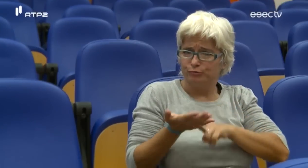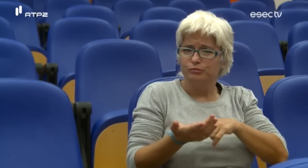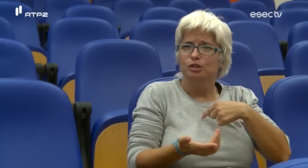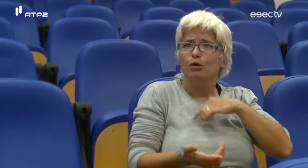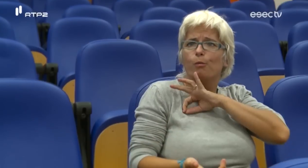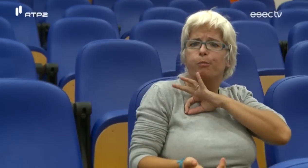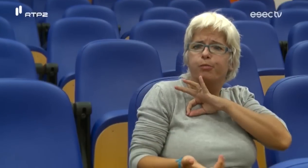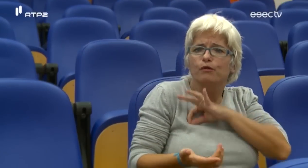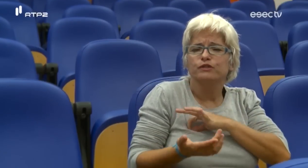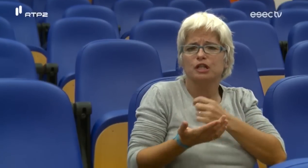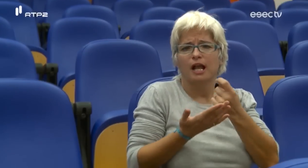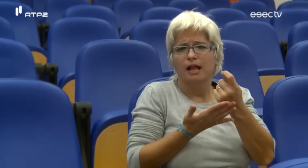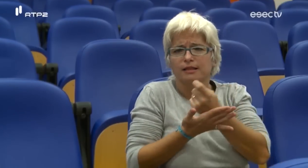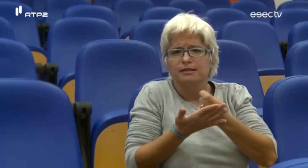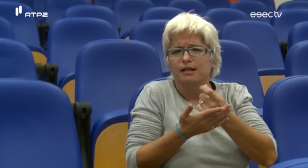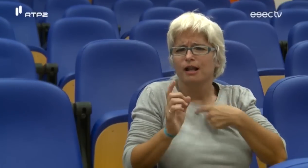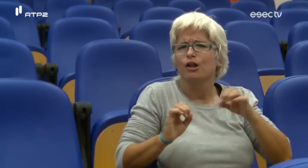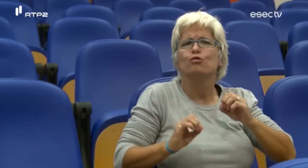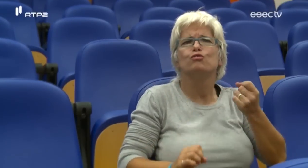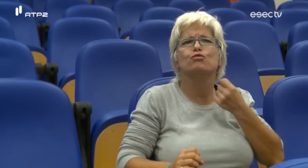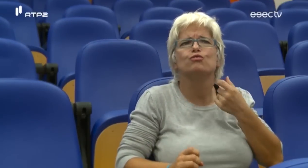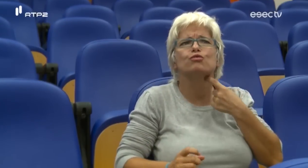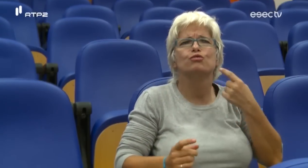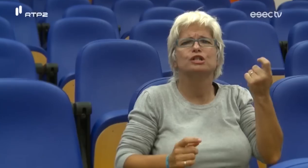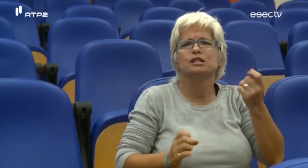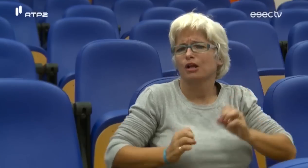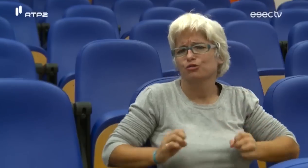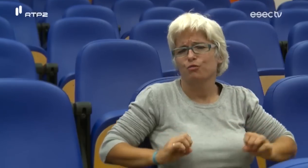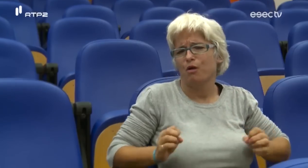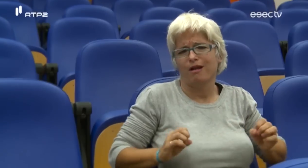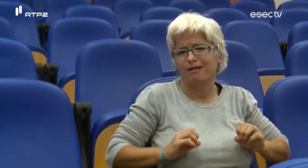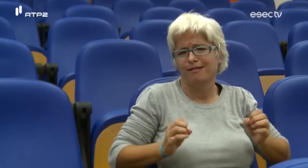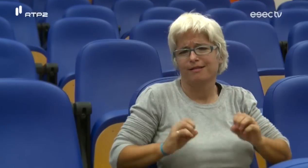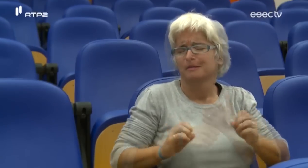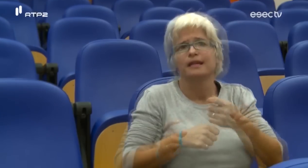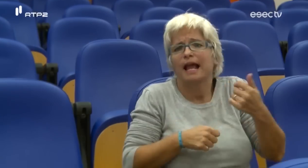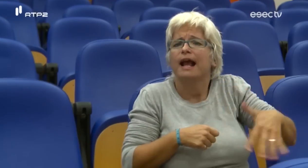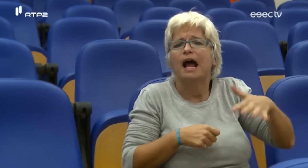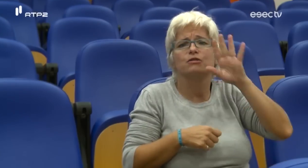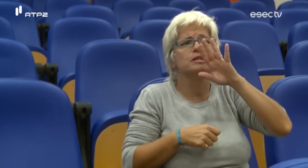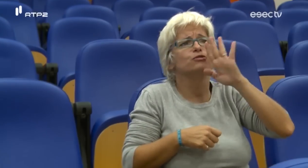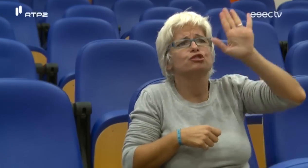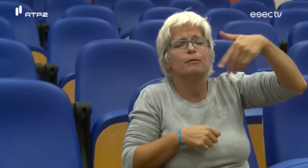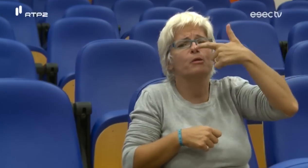mas eu não sou profissional eu não tenho curso de desenho é um trabalho que é caro se